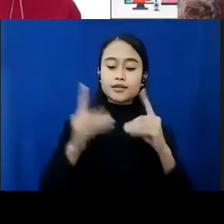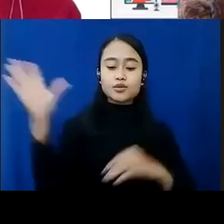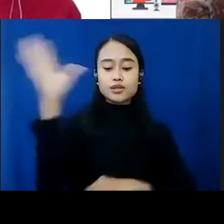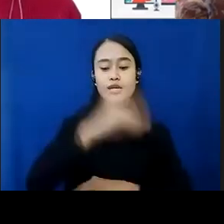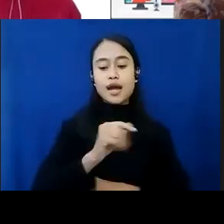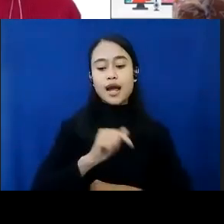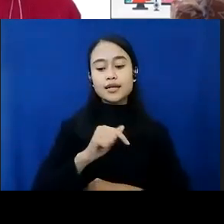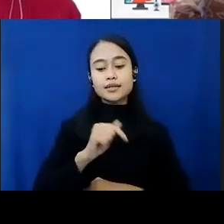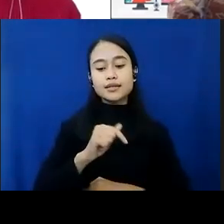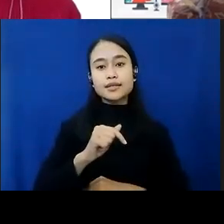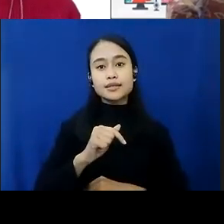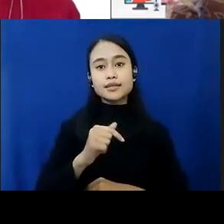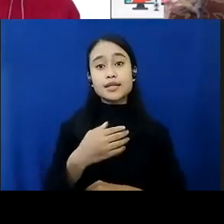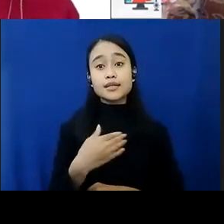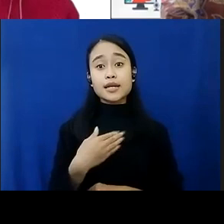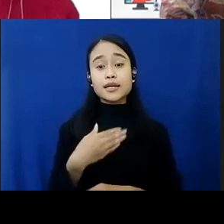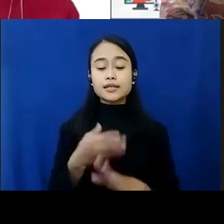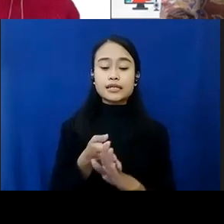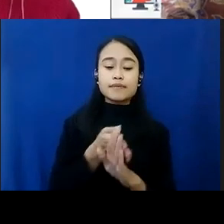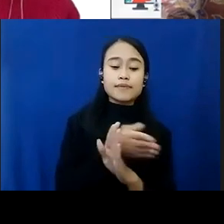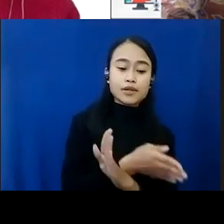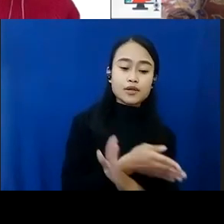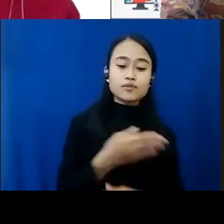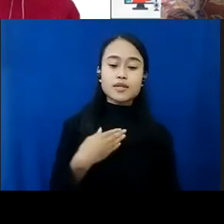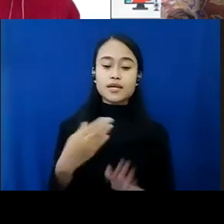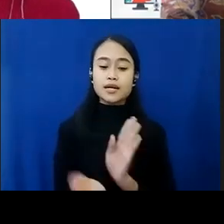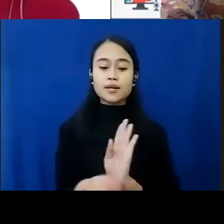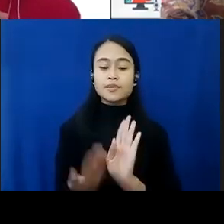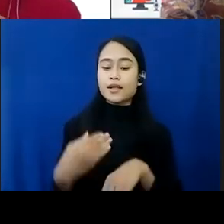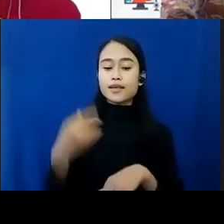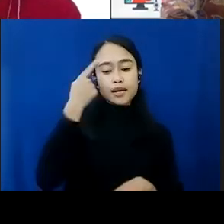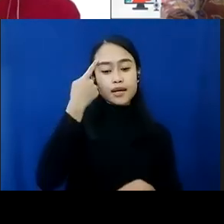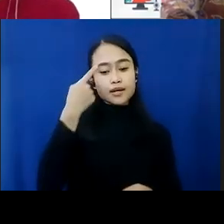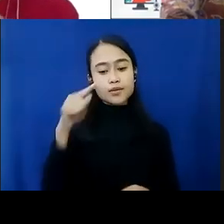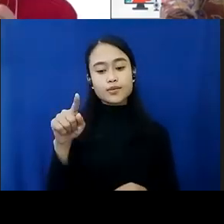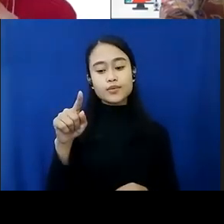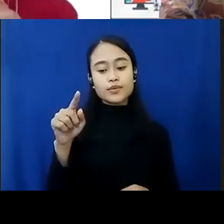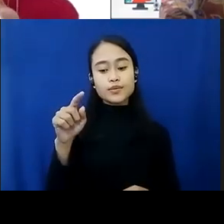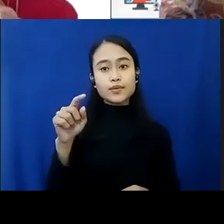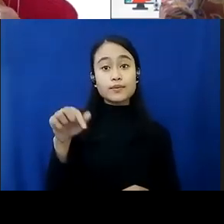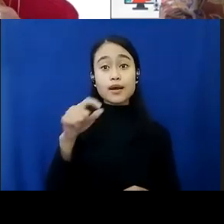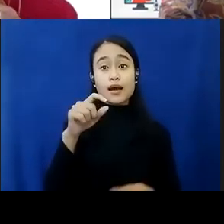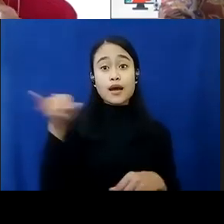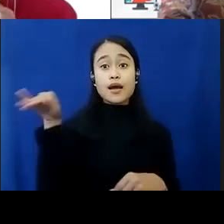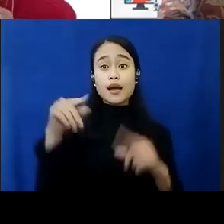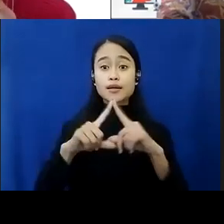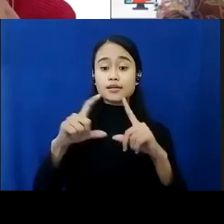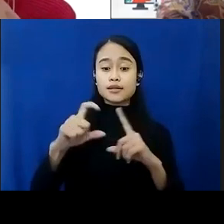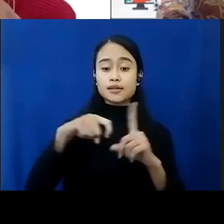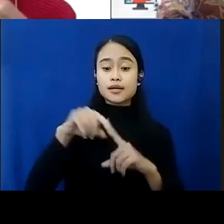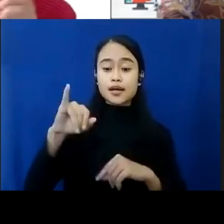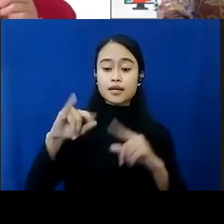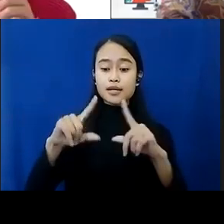saya sebelum saya kembalikan lagi kepada Mbak Zakia sebagai MC kita